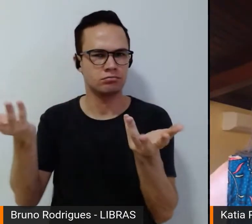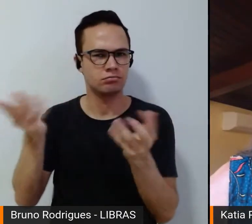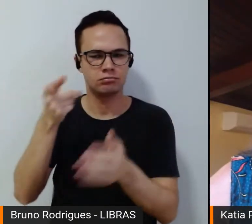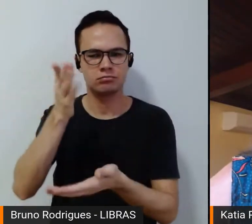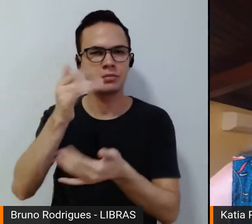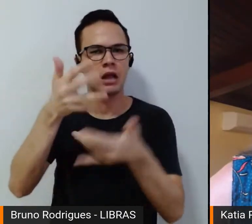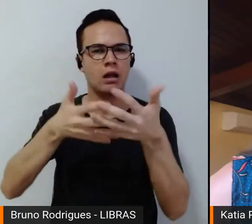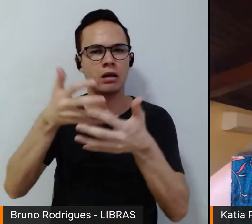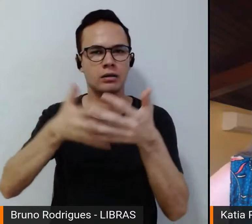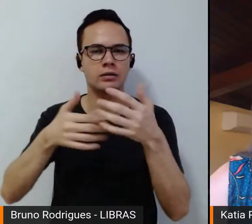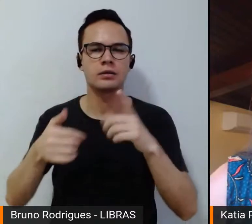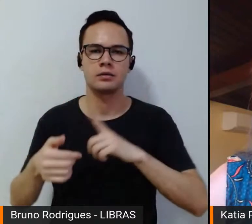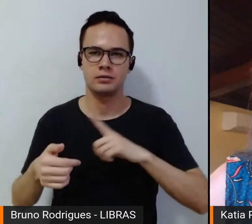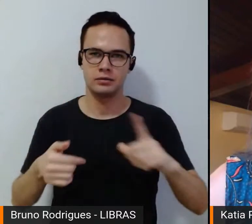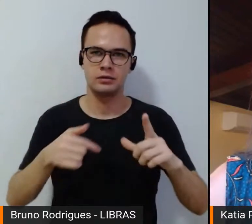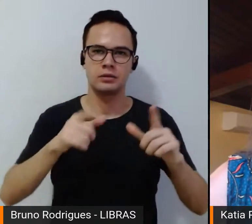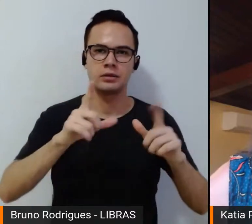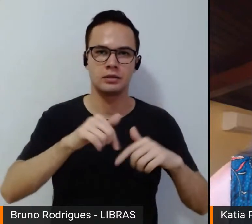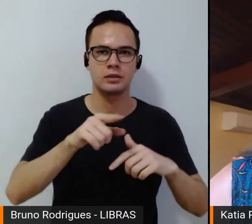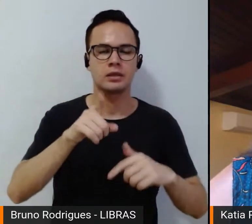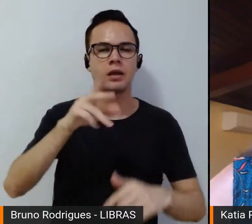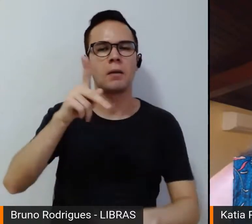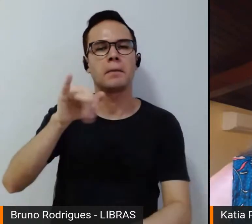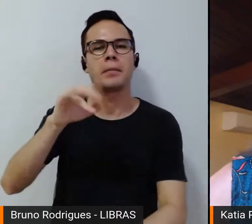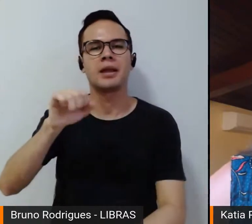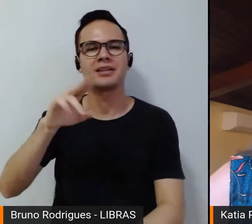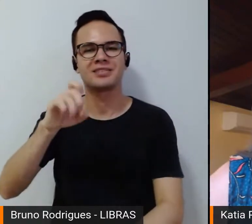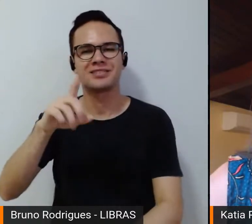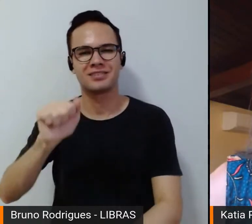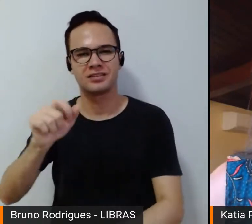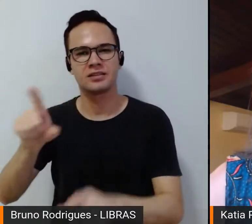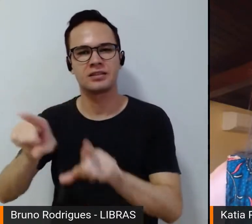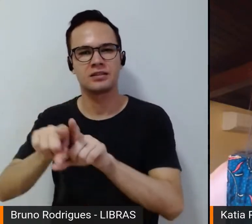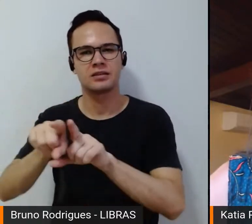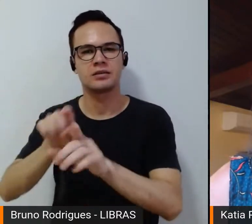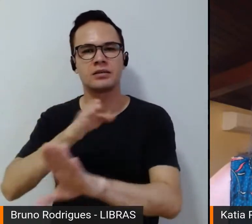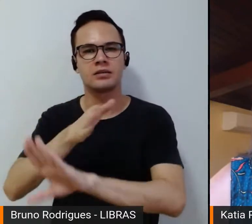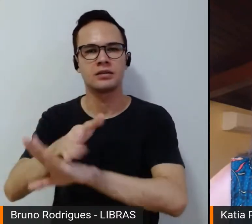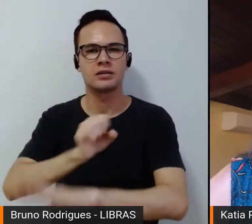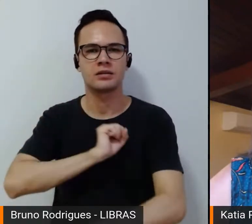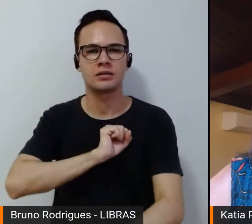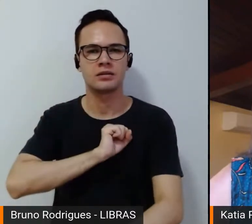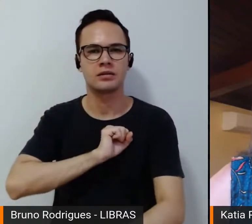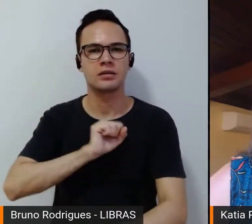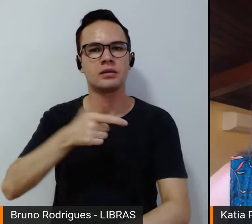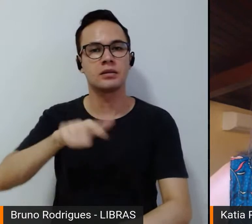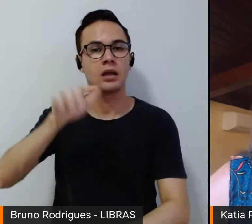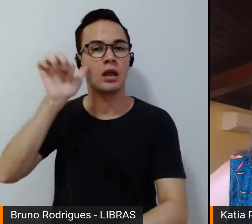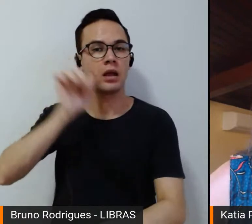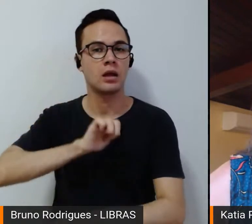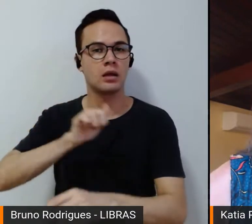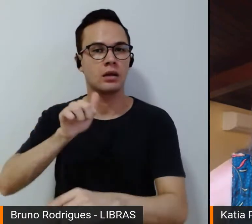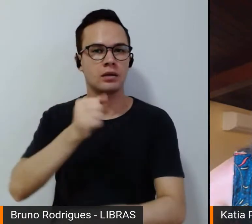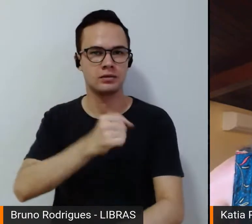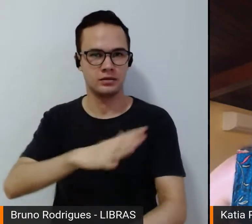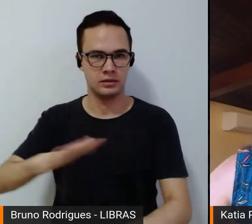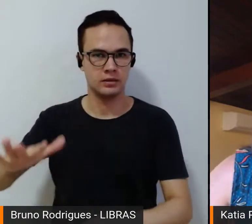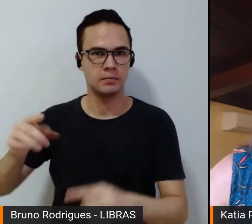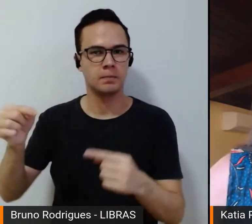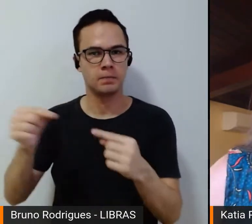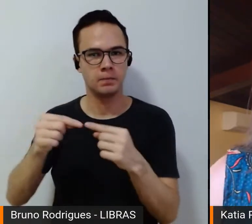do caminho nós tínhamos a piedade Coutinho, nós tínhamos a ida dos santos, nós tínhamos mulheres que,